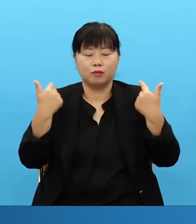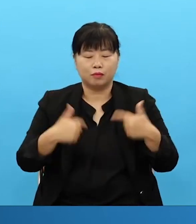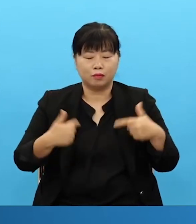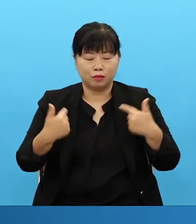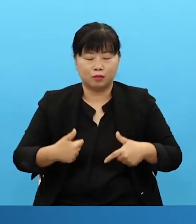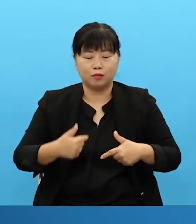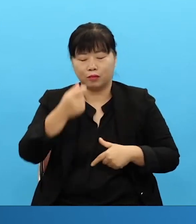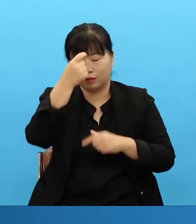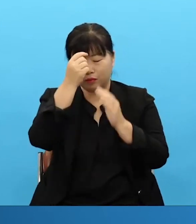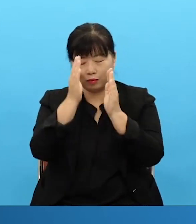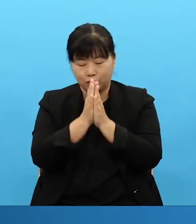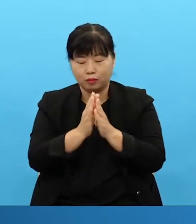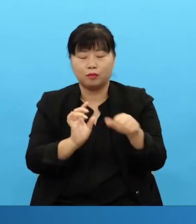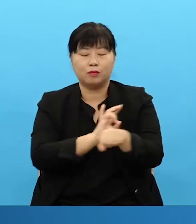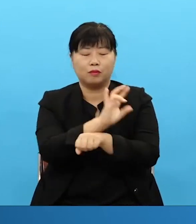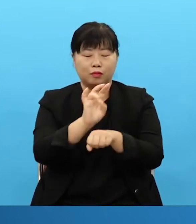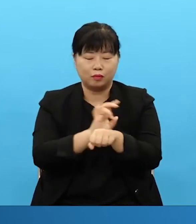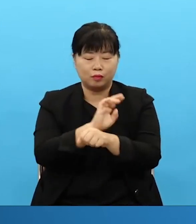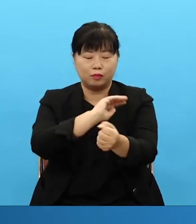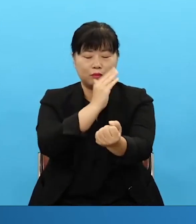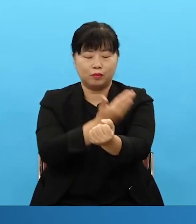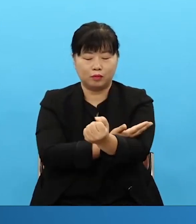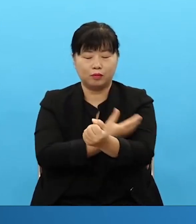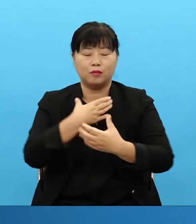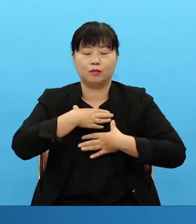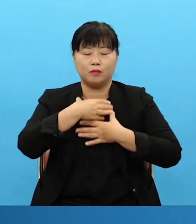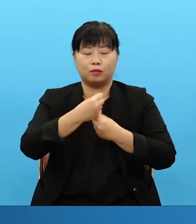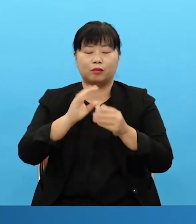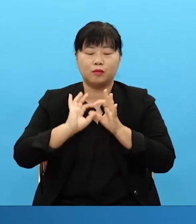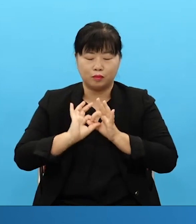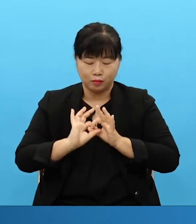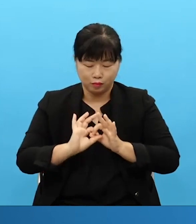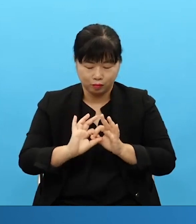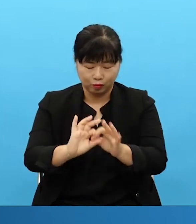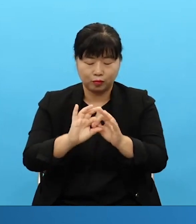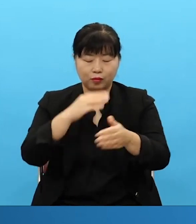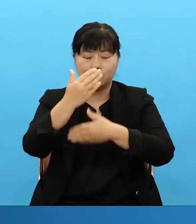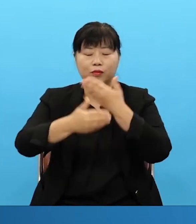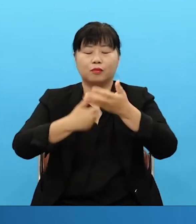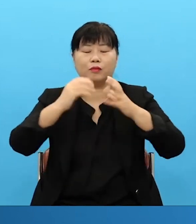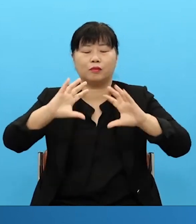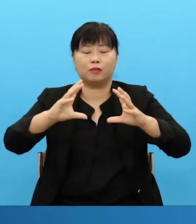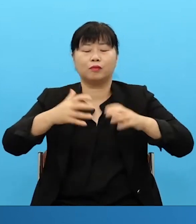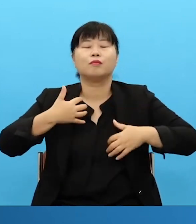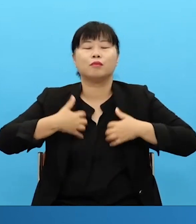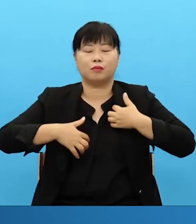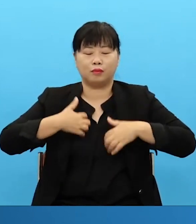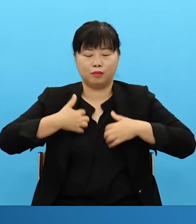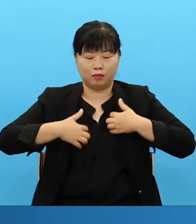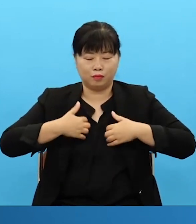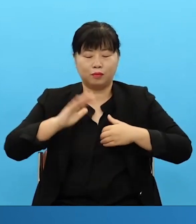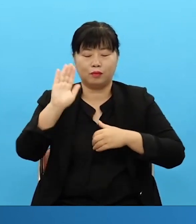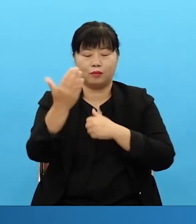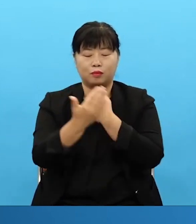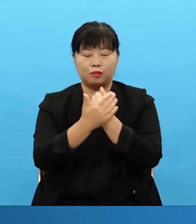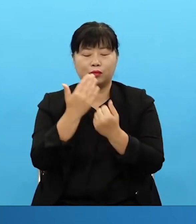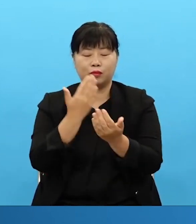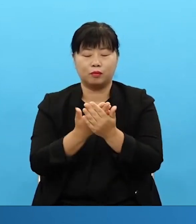평안을 통해 하나님 나라의 비밀을 누리는 삶이 되어지게 하옵소서 미래와 후대 살릴